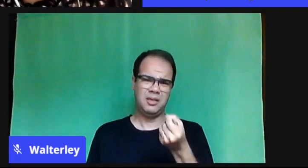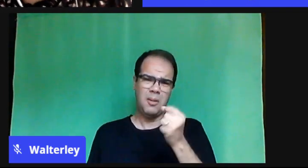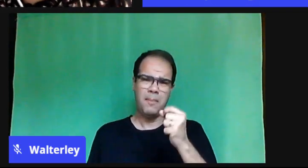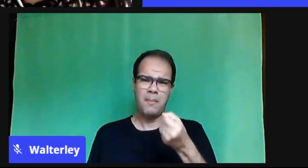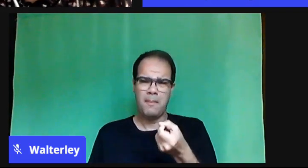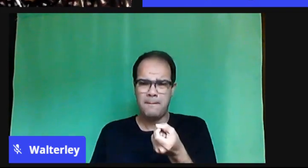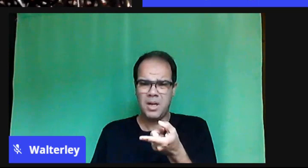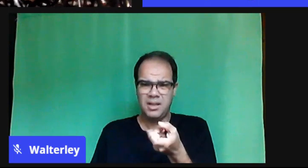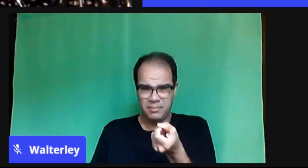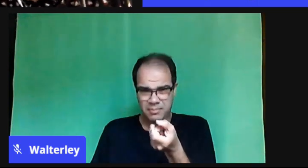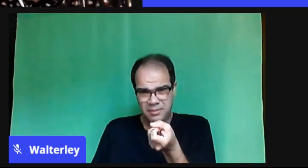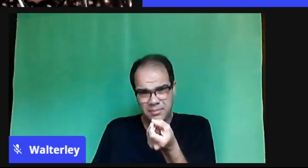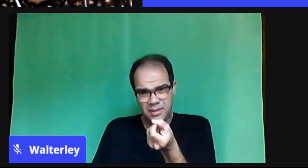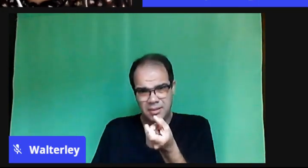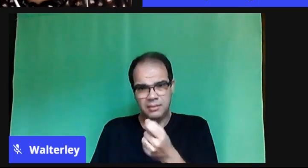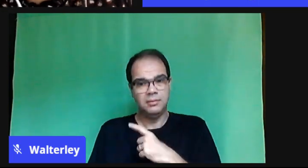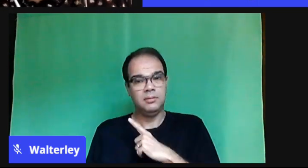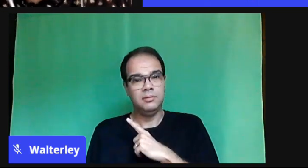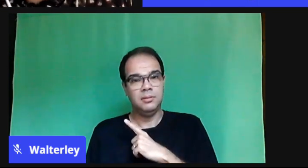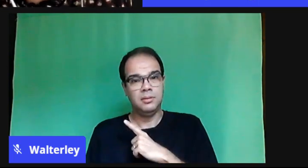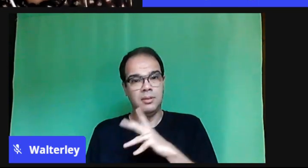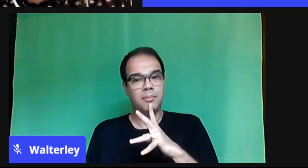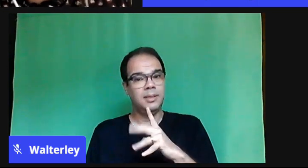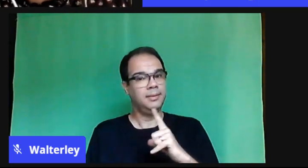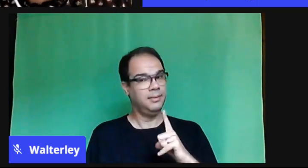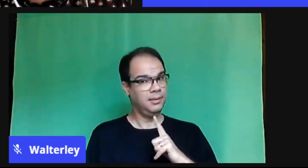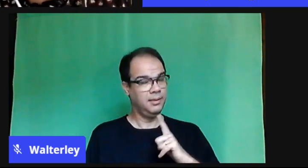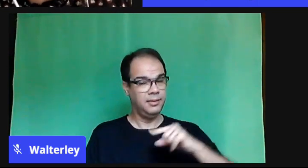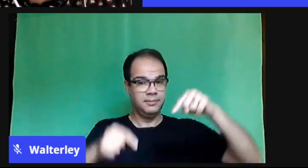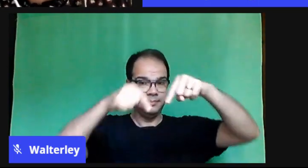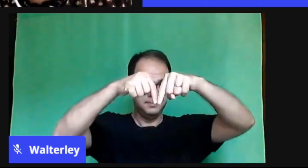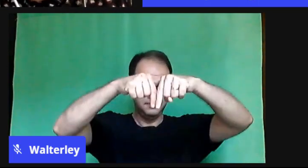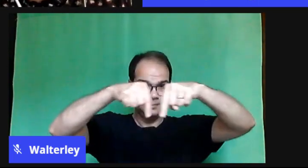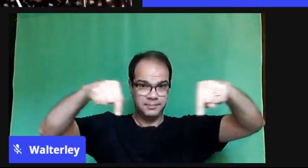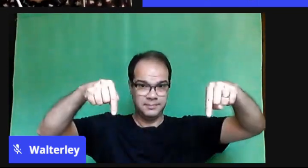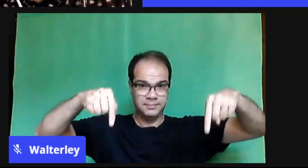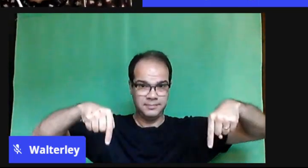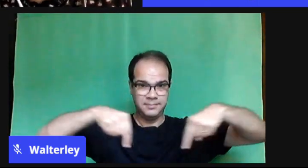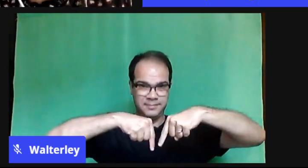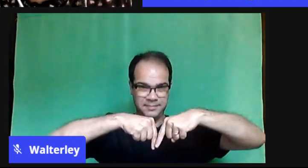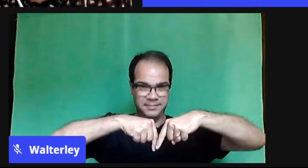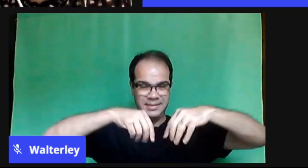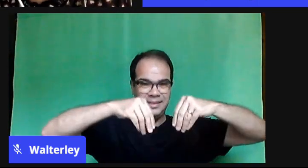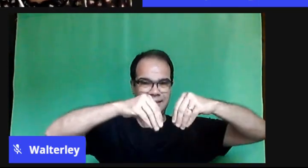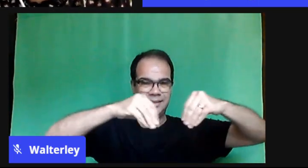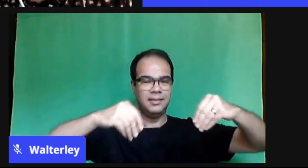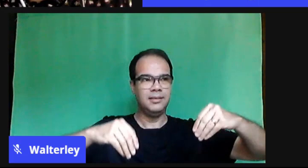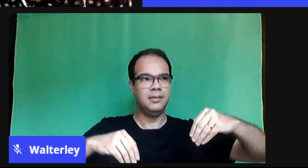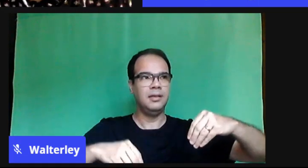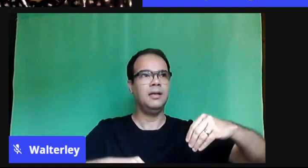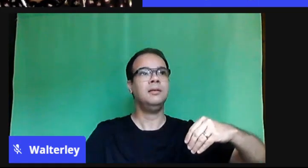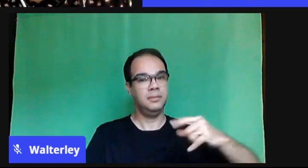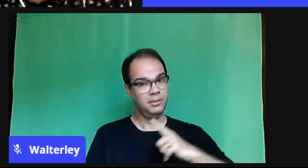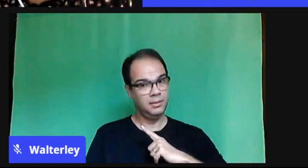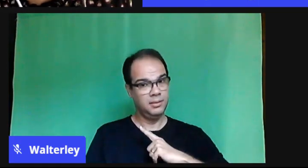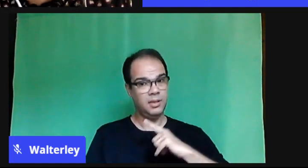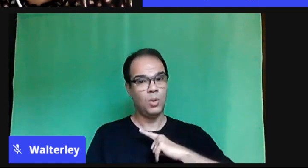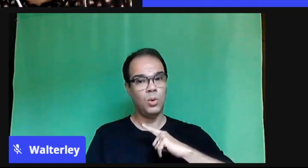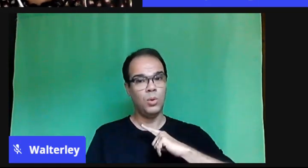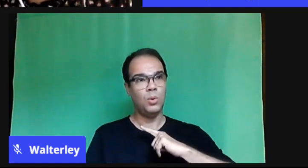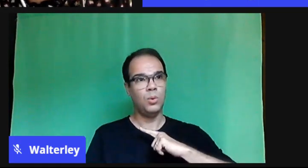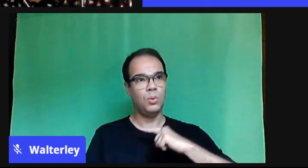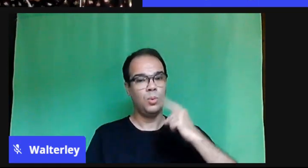tenho forma geométrica. Mas eu tenho um terreiro, eu tenho um quintal na minha casa, eu tenho uma parede, eu tenho uma calçada de